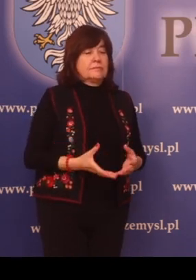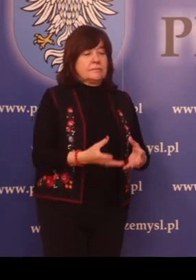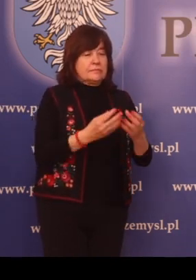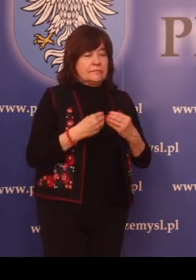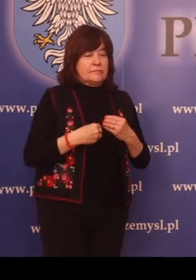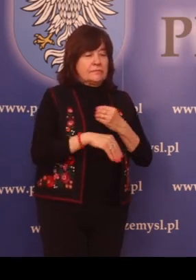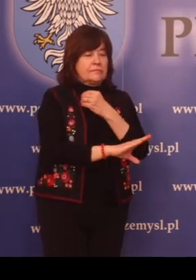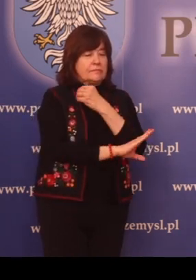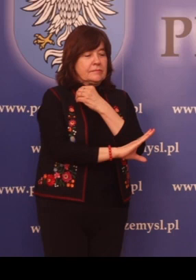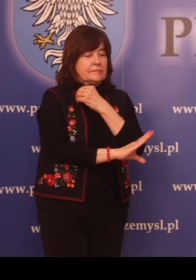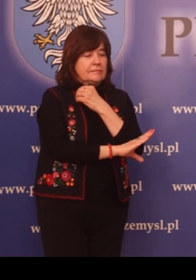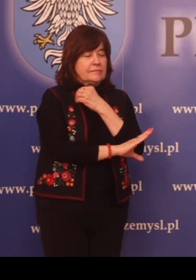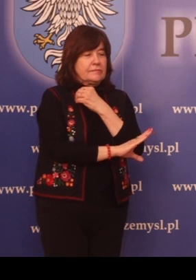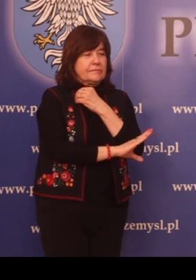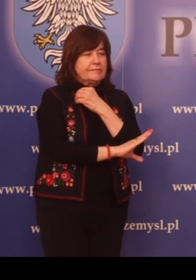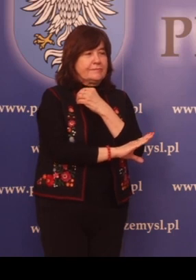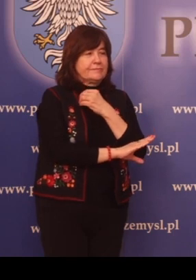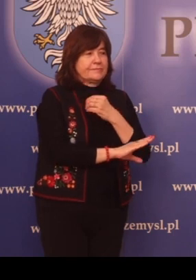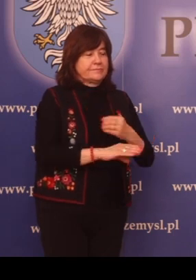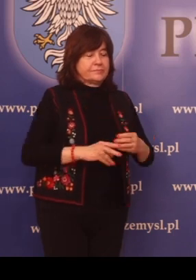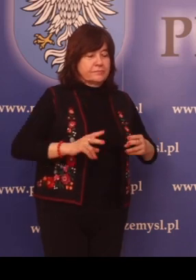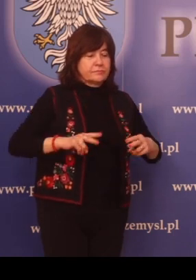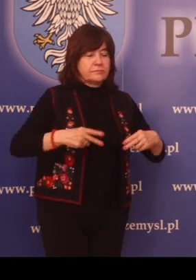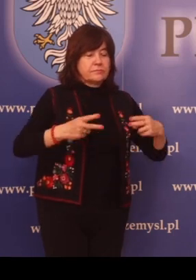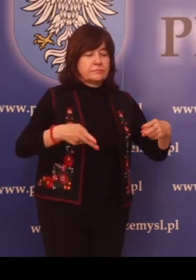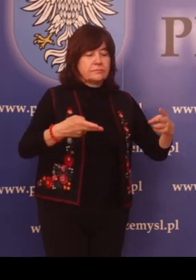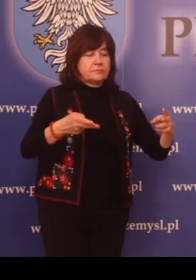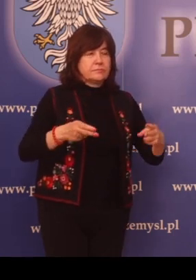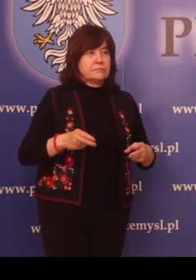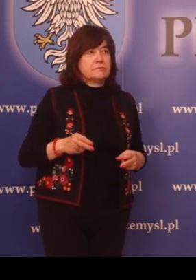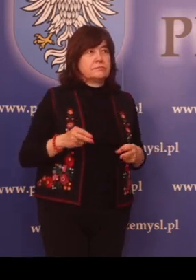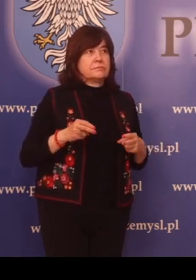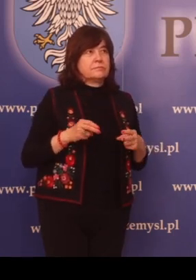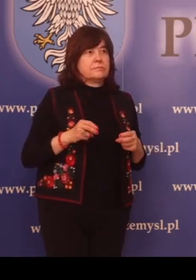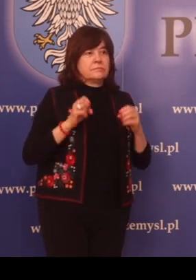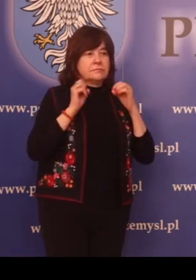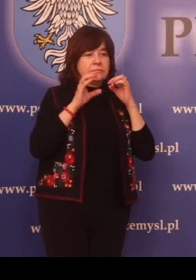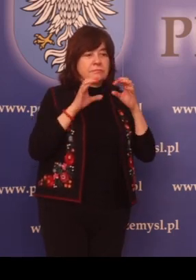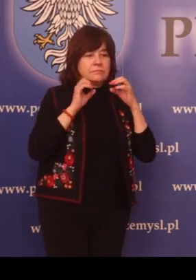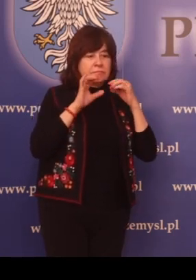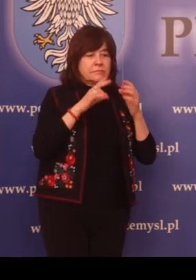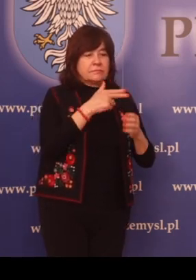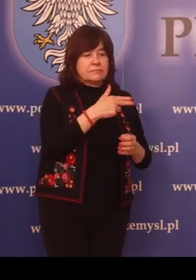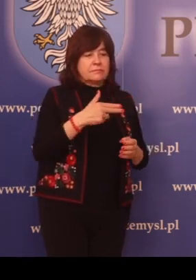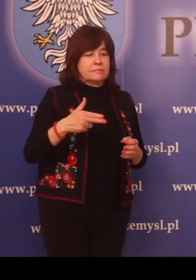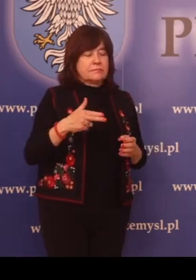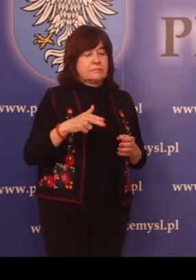Udostępnianie informacji o środowisku i jego ochronie.